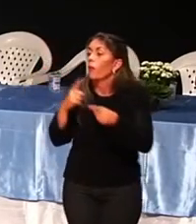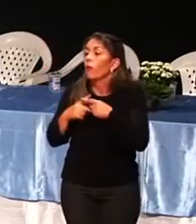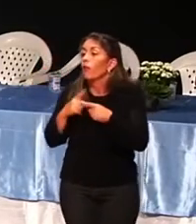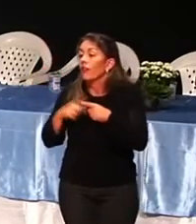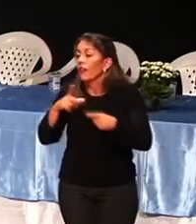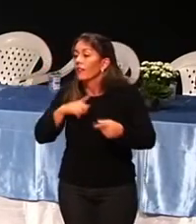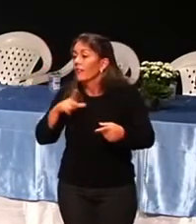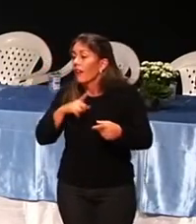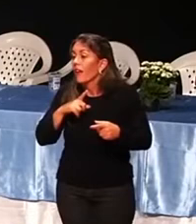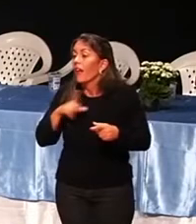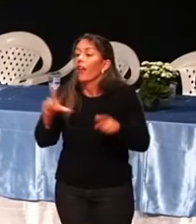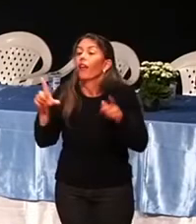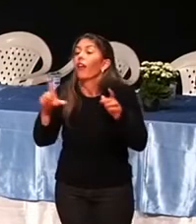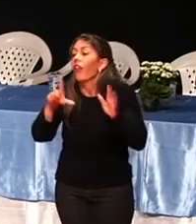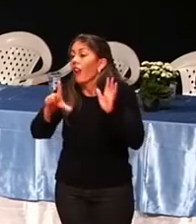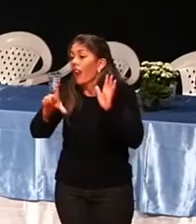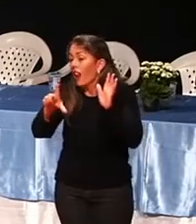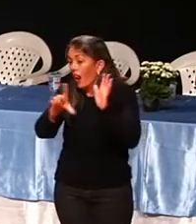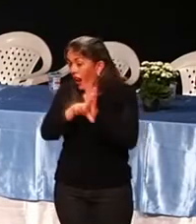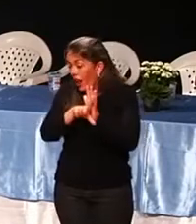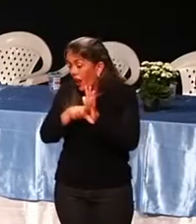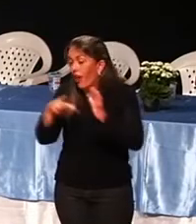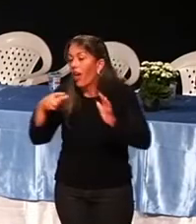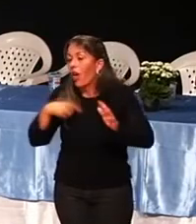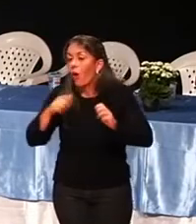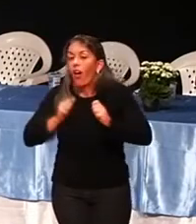terceira lei de Newton. Toda ação,